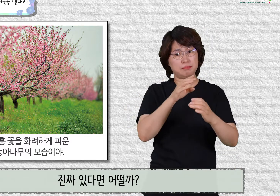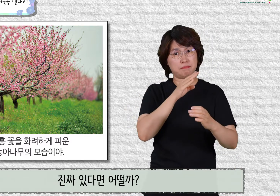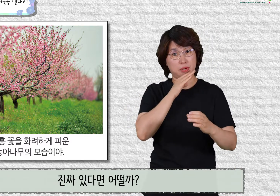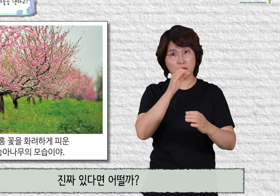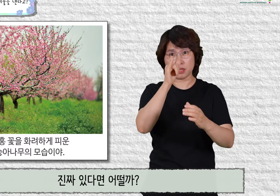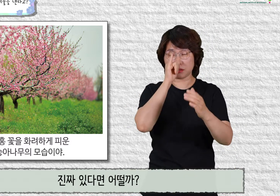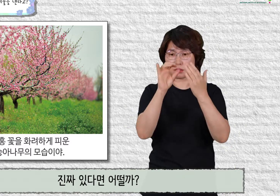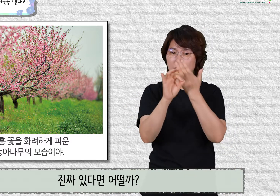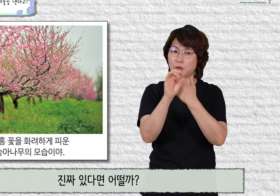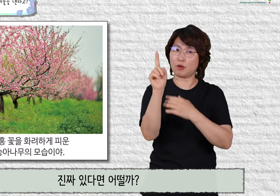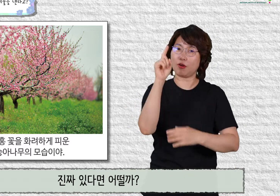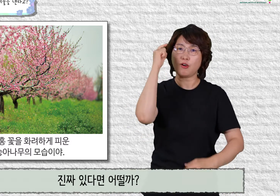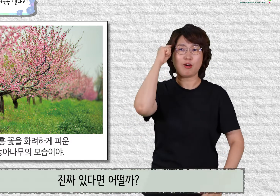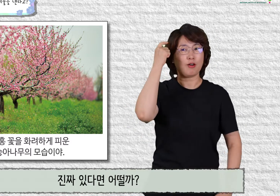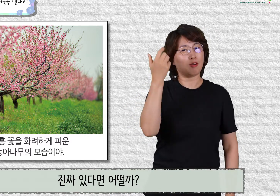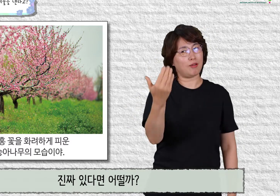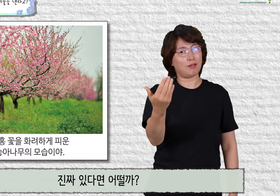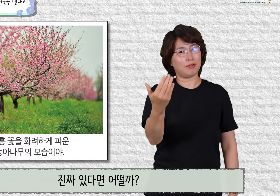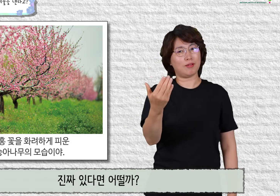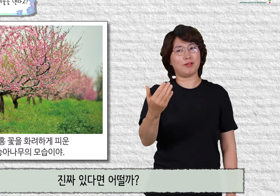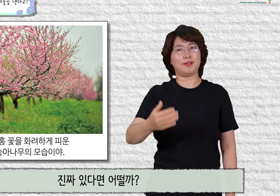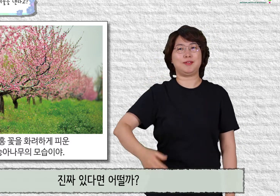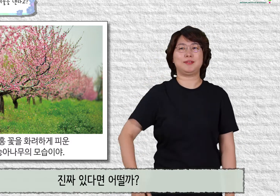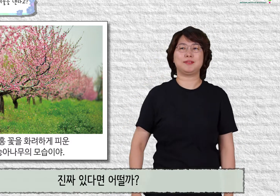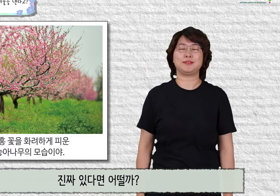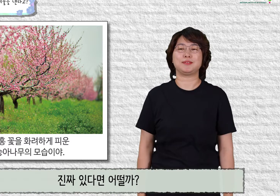진짜 있다면 어떨까?